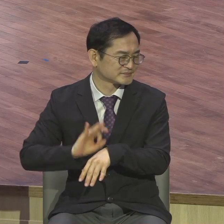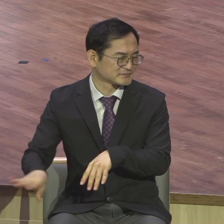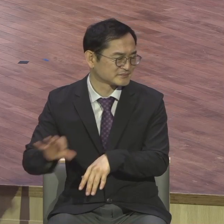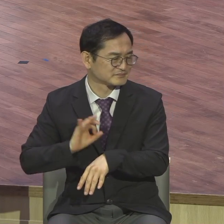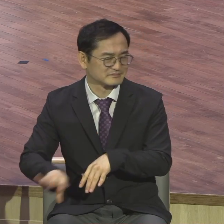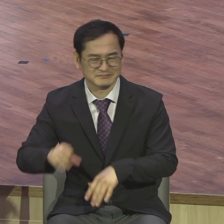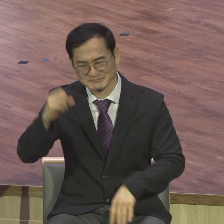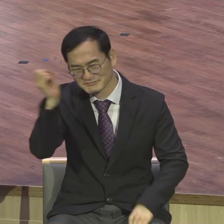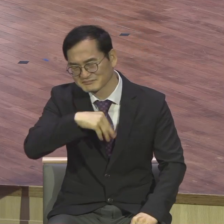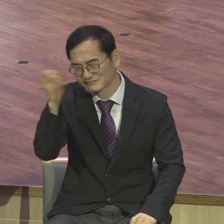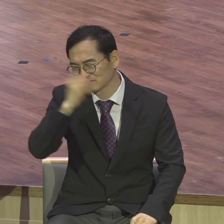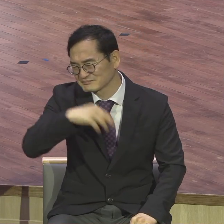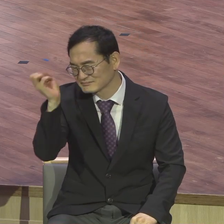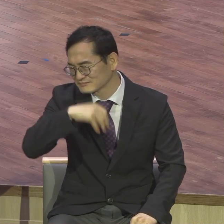세월 허수해버립니다